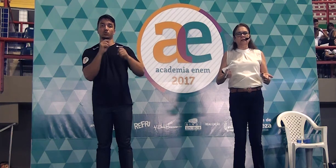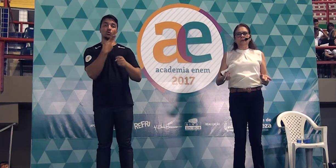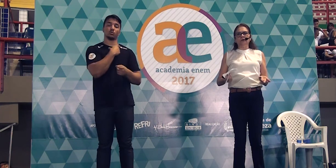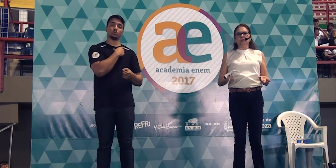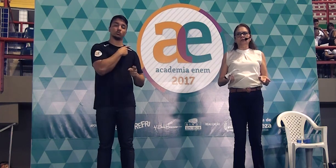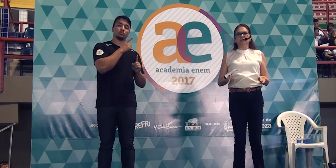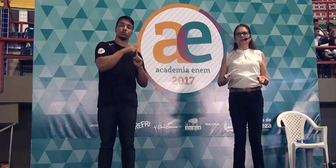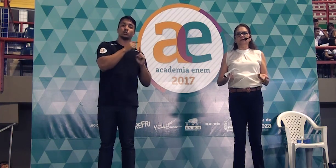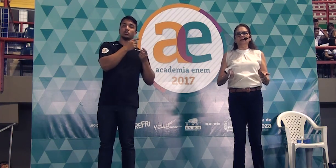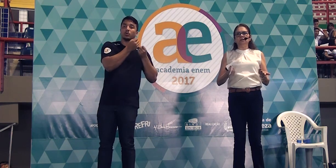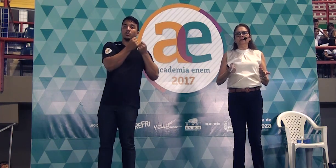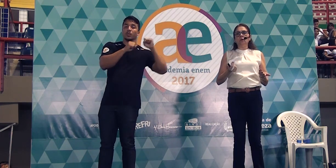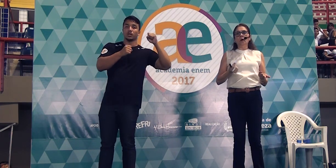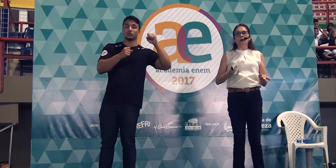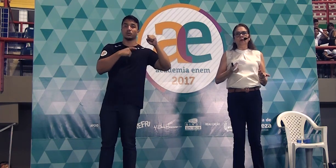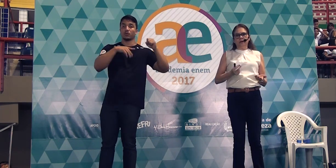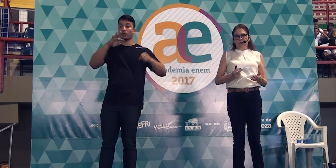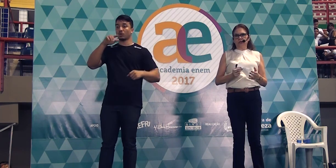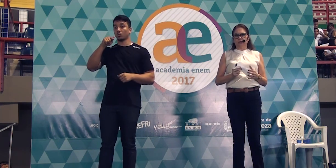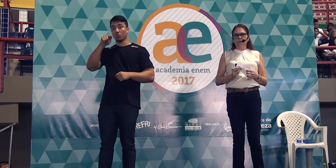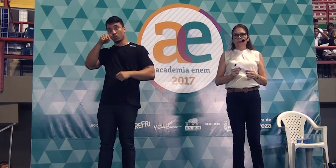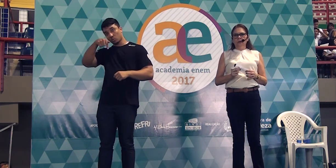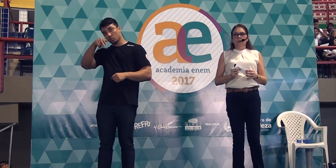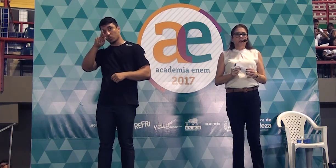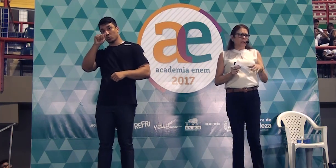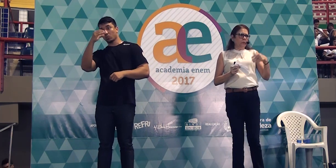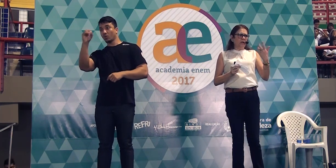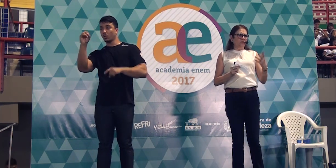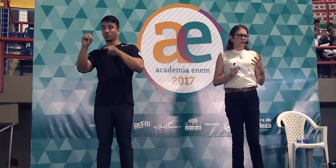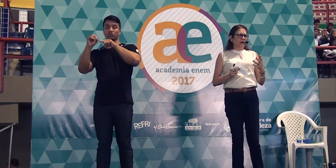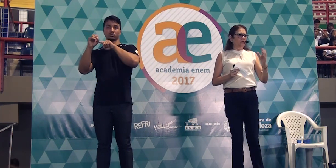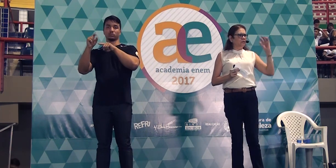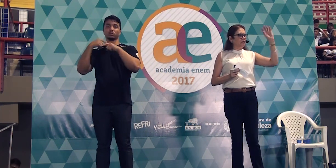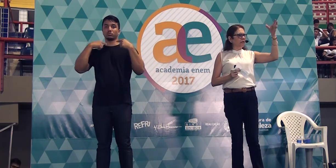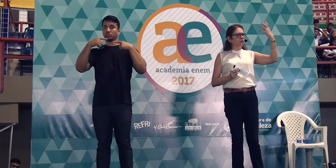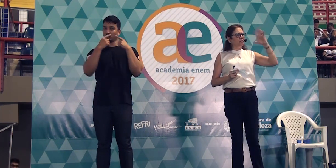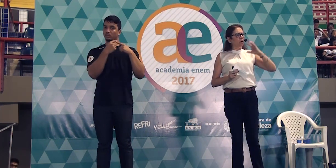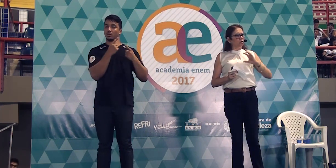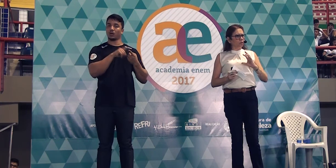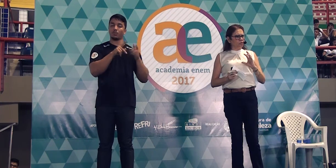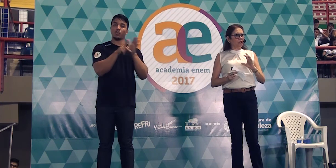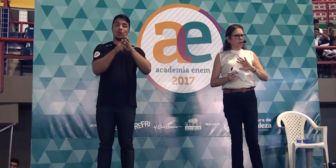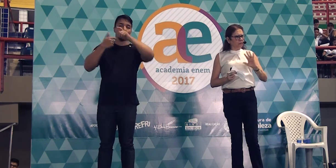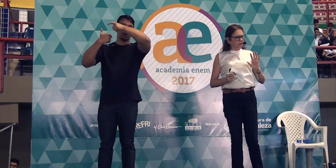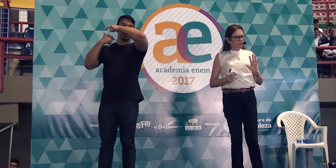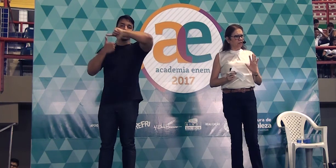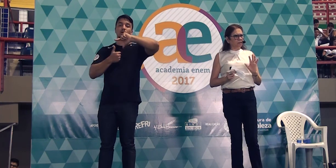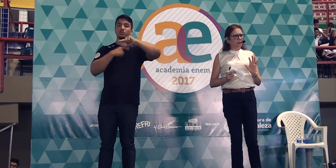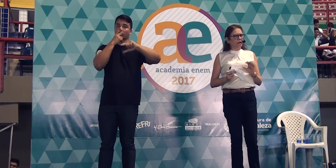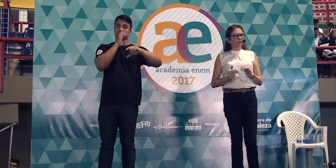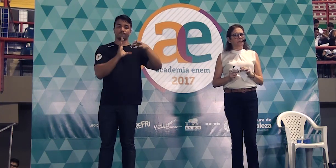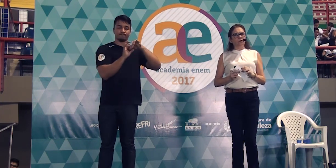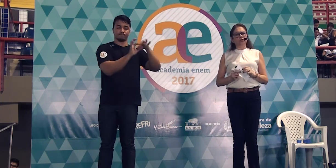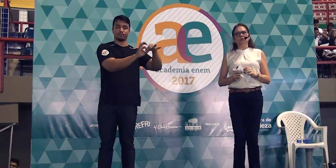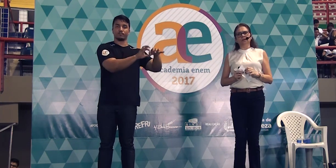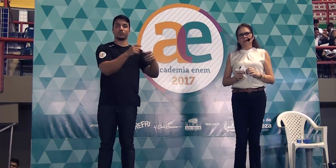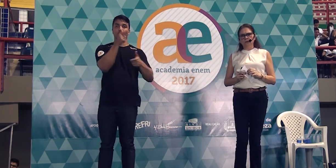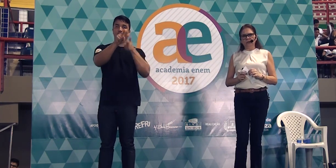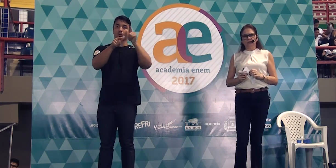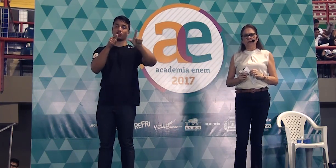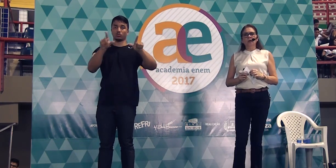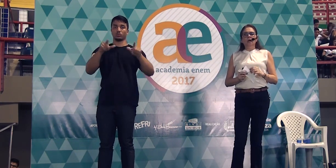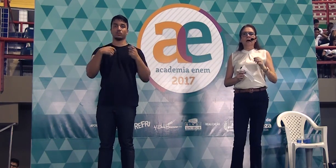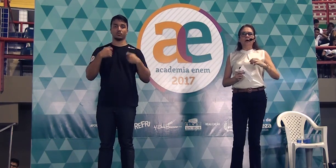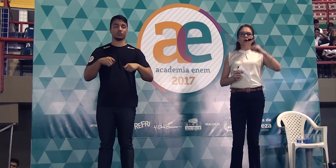imensa que pode acontecer, você diz, quão grande? E por aí vai, você tem que usar outros termos, em outras palavras, eu estou